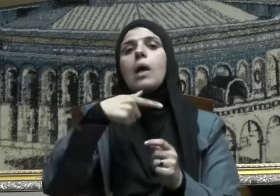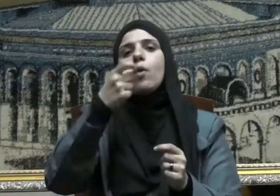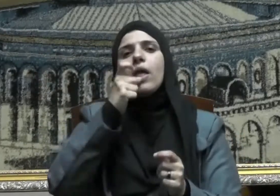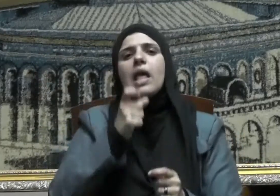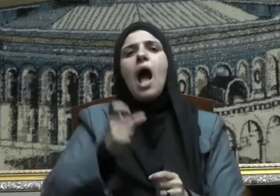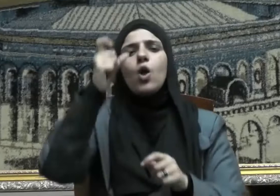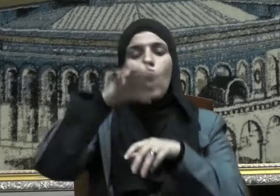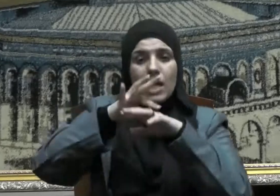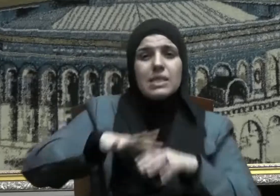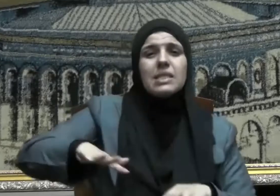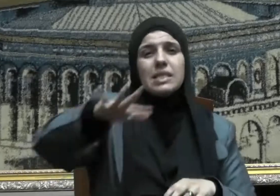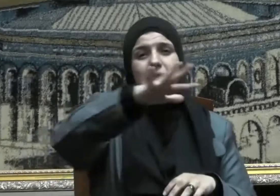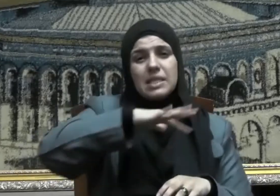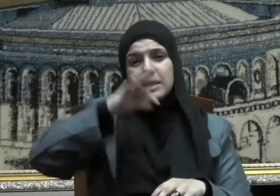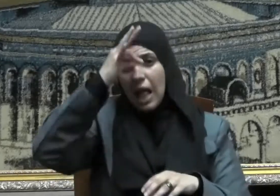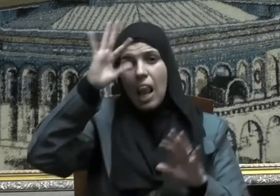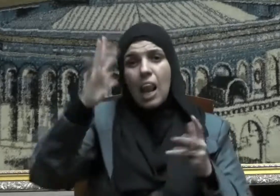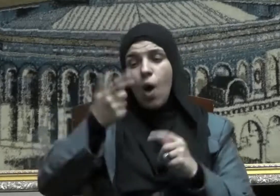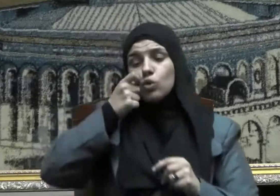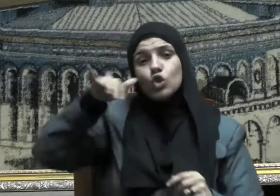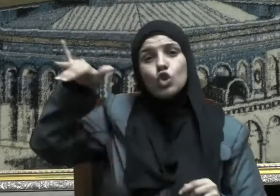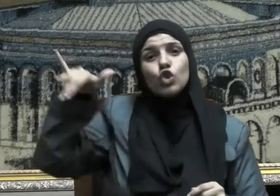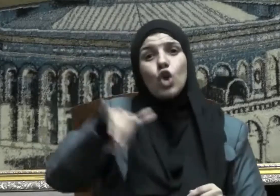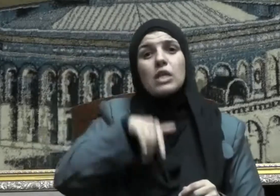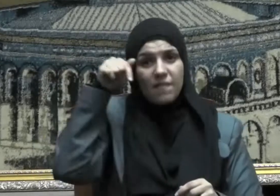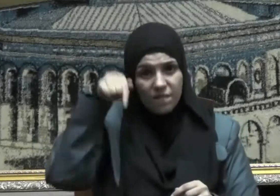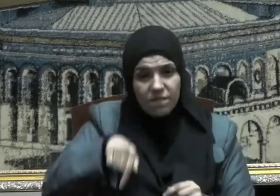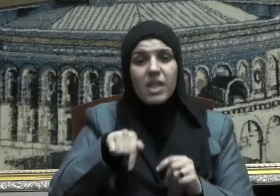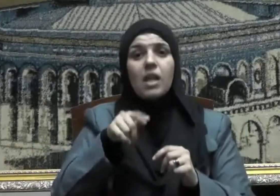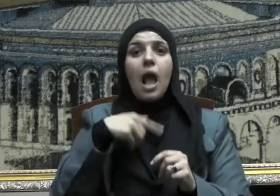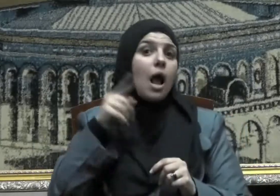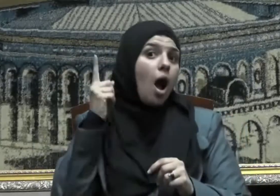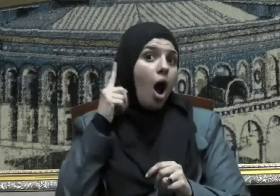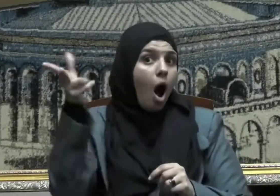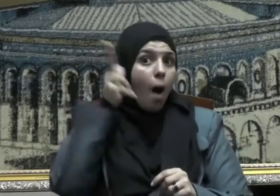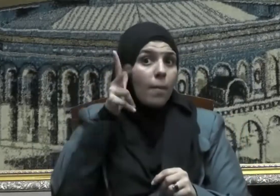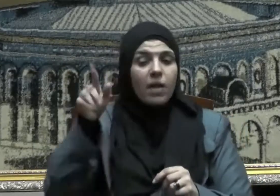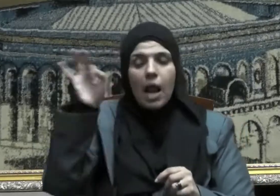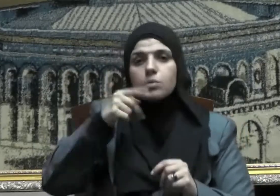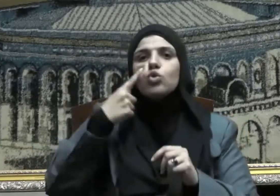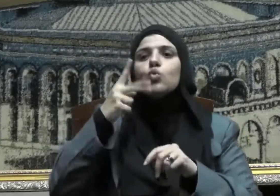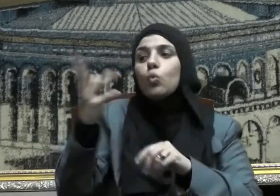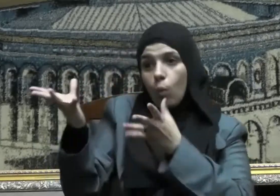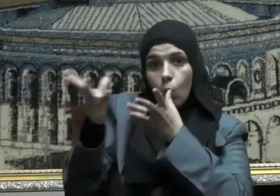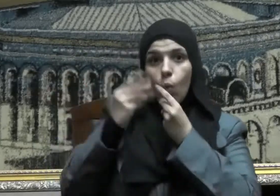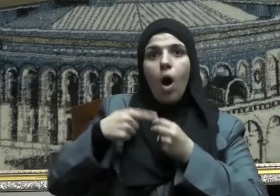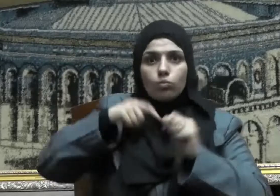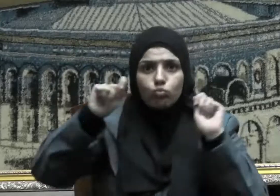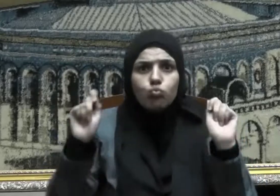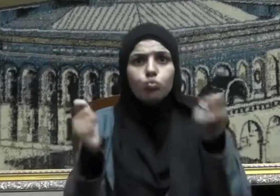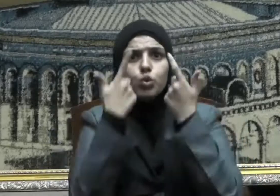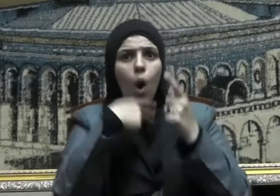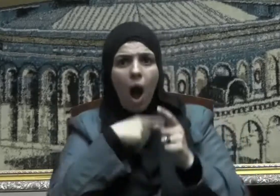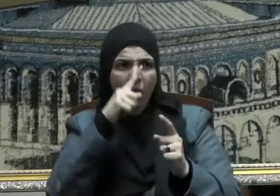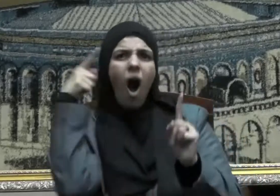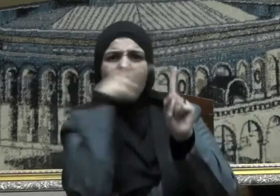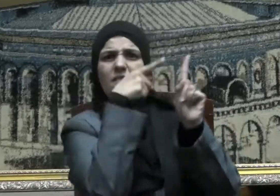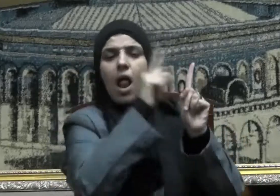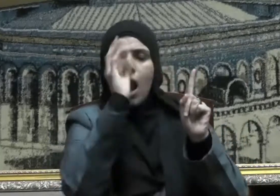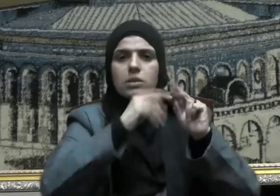أيها الذين آمنوا إن جاءكم فاسق بنبأ فتبينوا أن تصيبوا